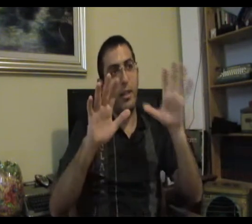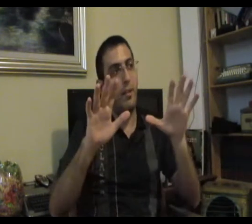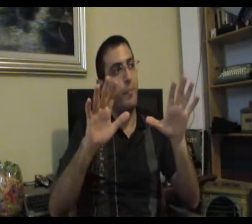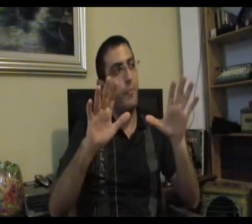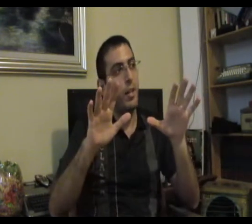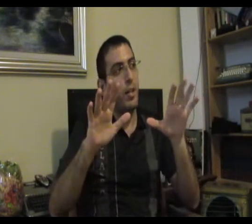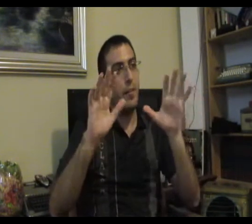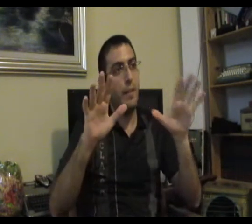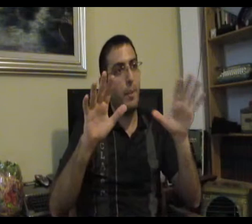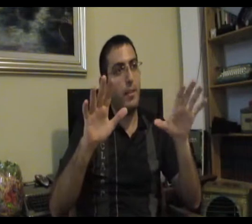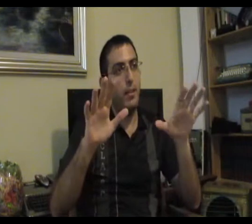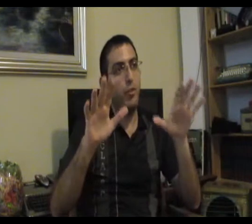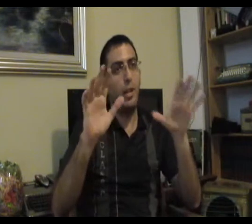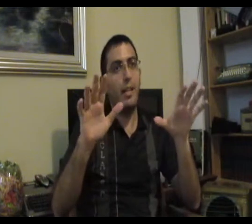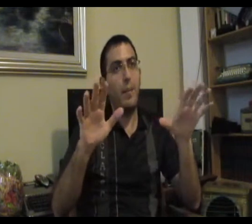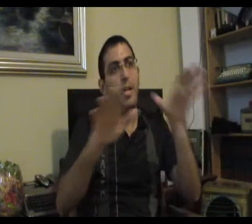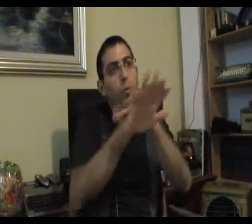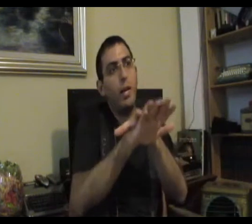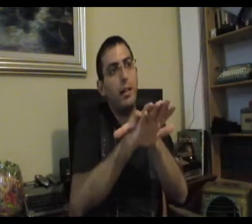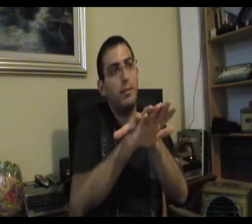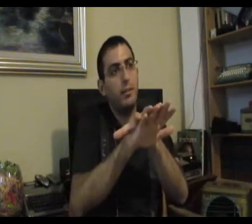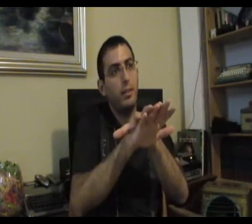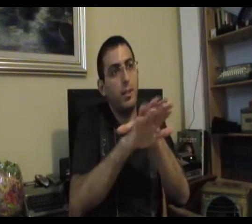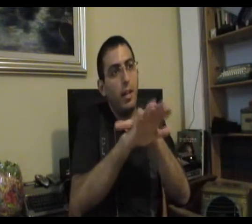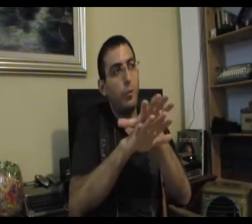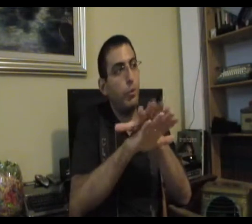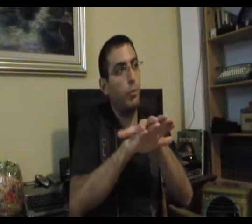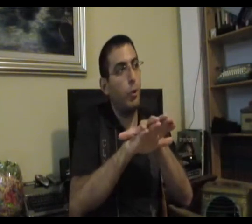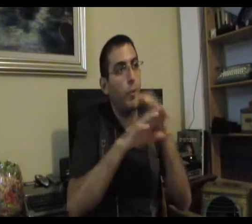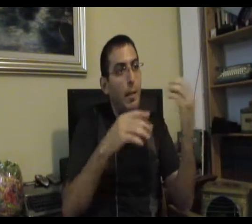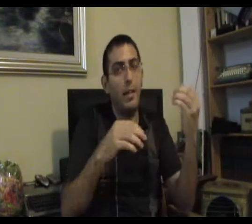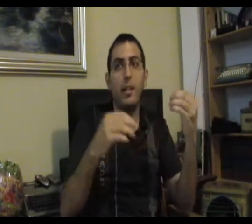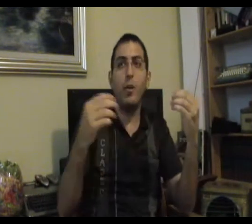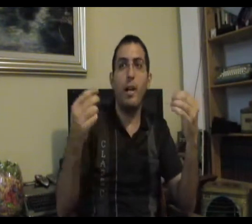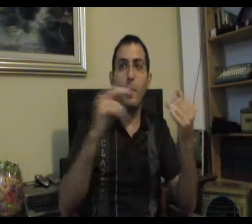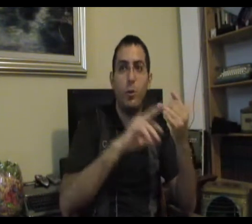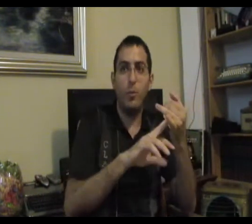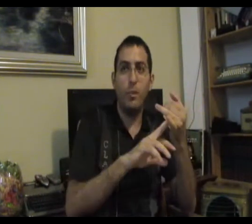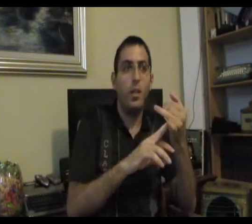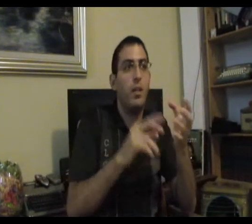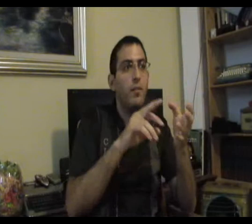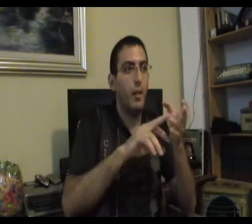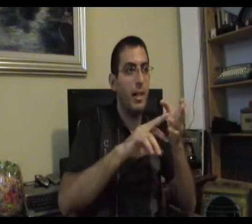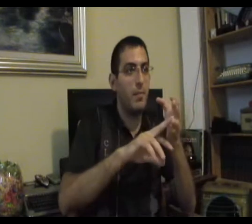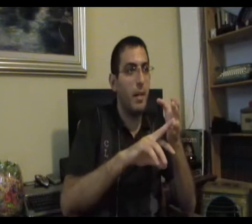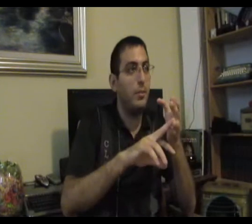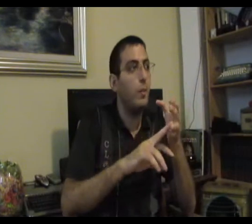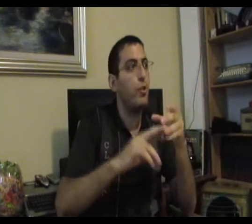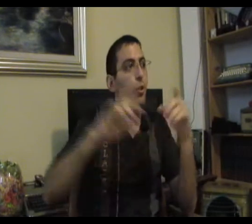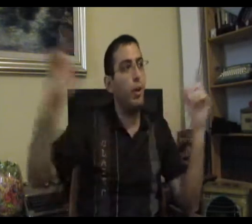ידיים לפני המפץ הגדול שתי ידיים אלה היו אחת היו באותו מקום. למה? כי לא היה מקום ולא היה זמן זה נורא שכל